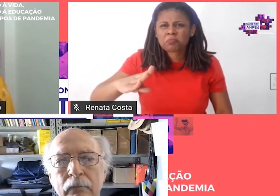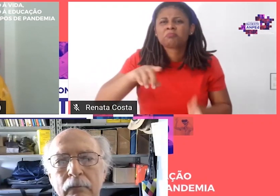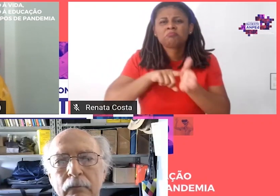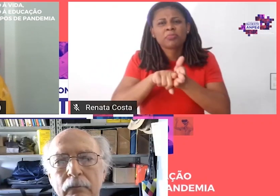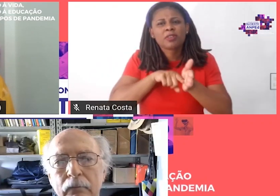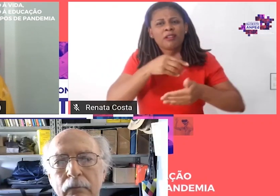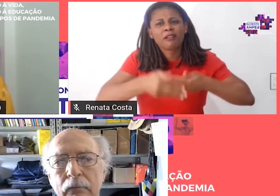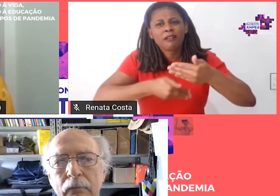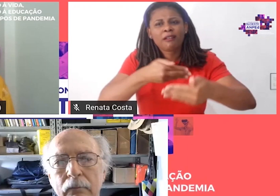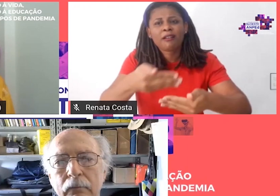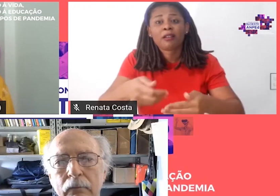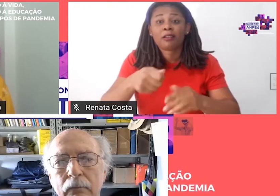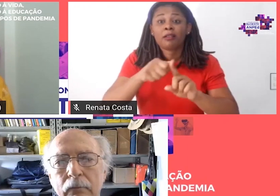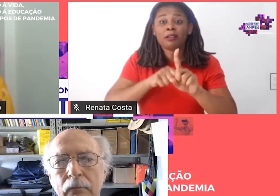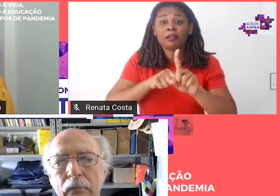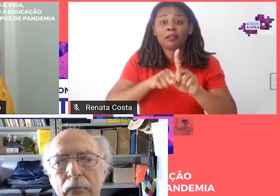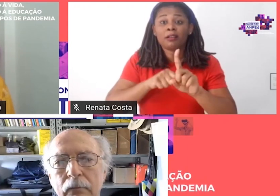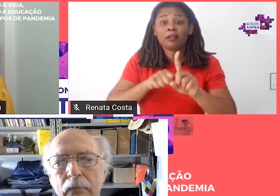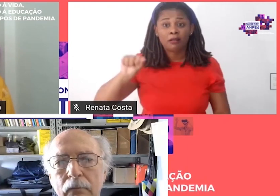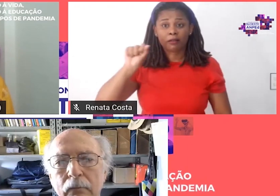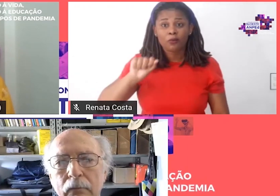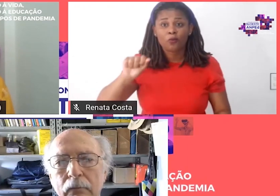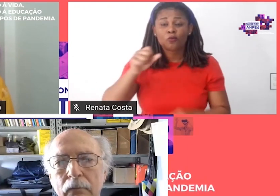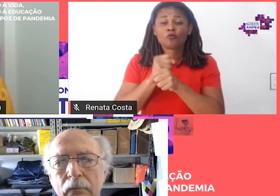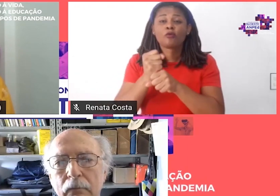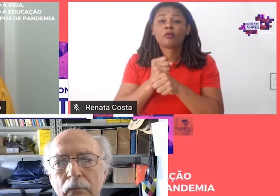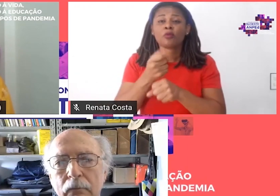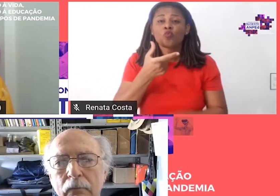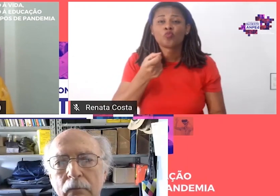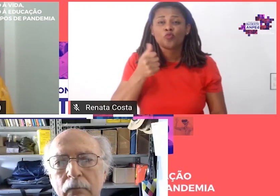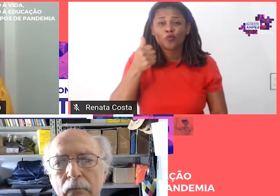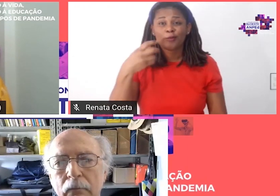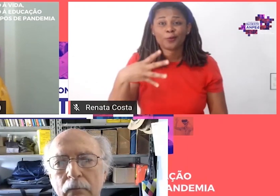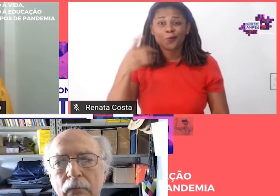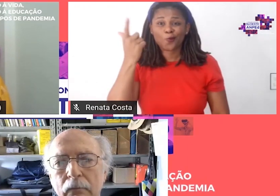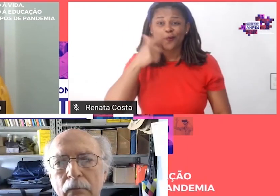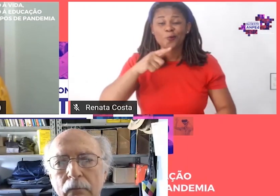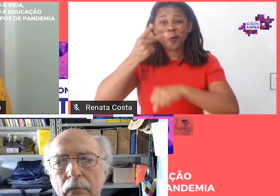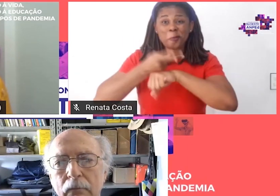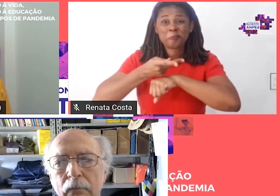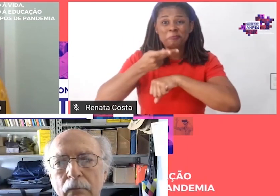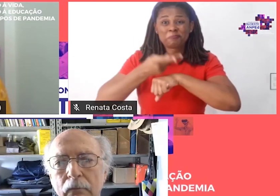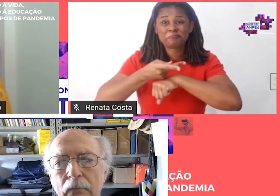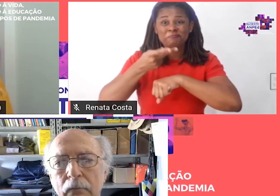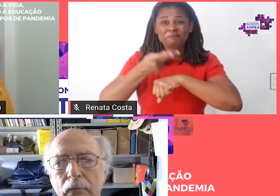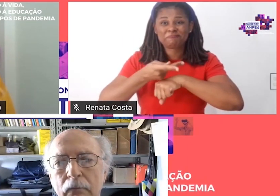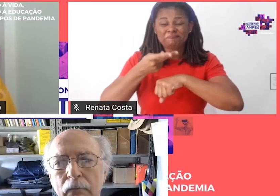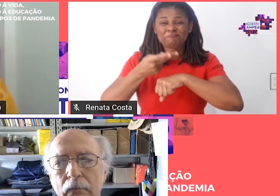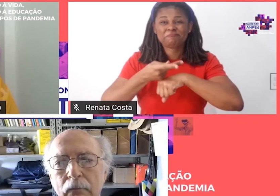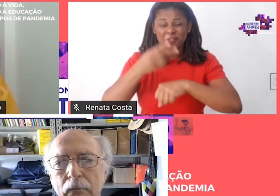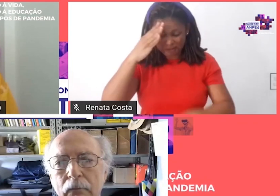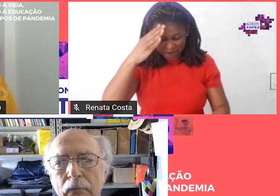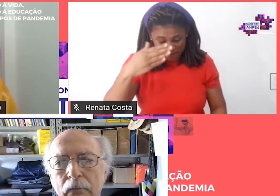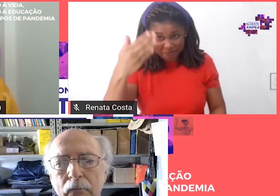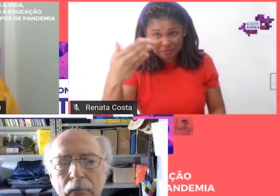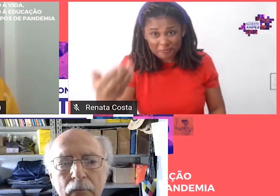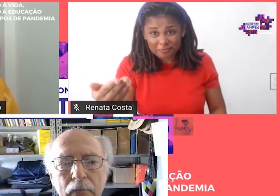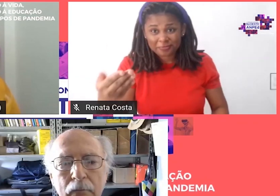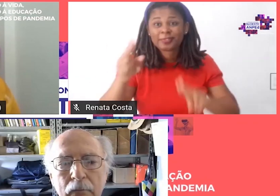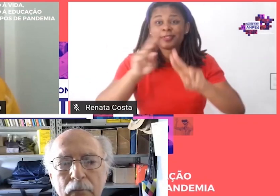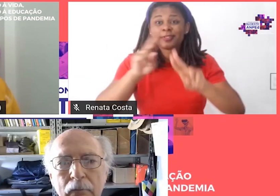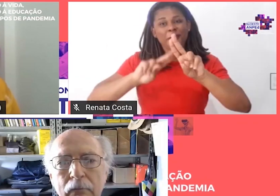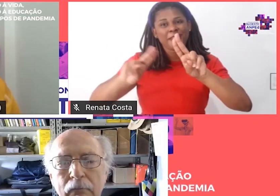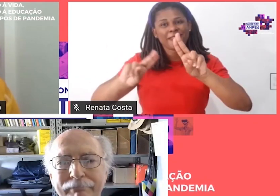de 2014, recebeu o título de professor emérito da Universidade Federal do Rio de Janeiro. está